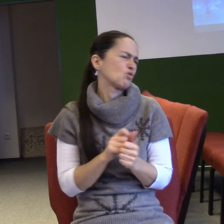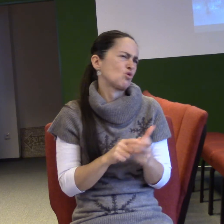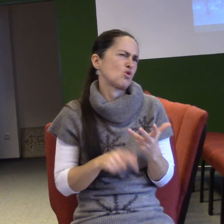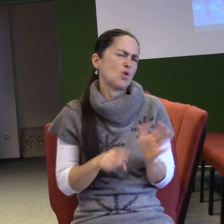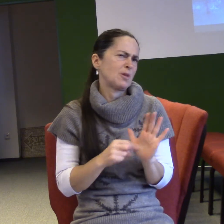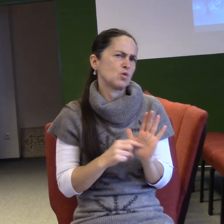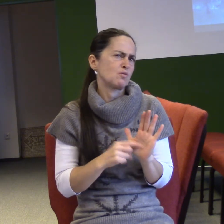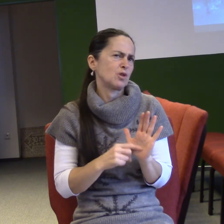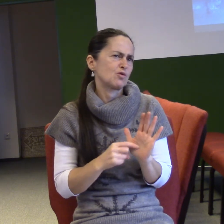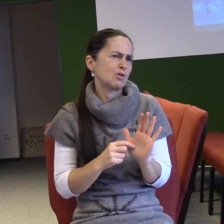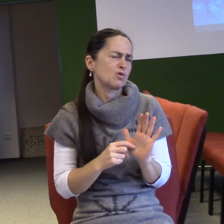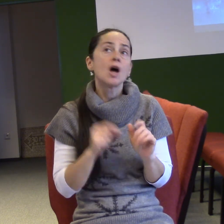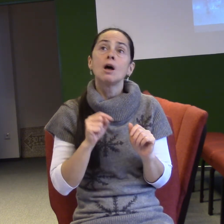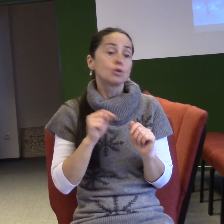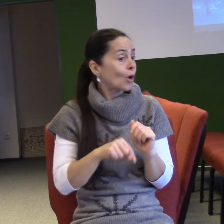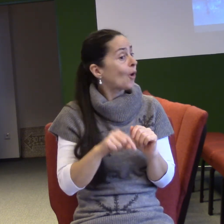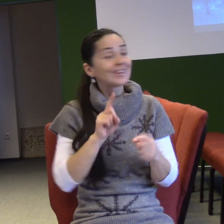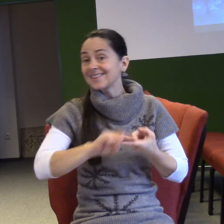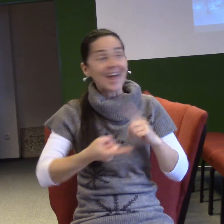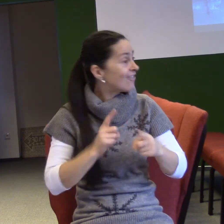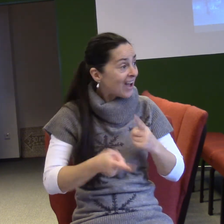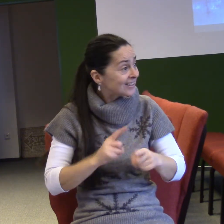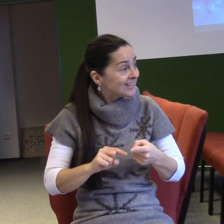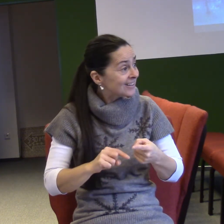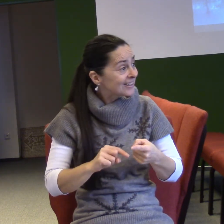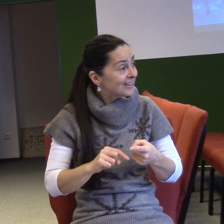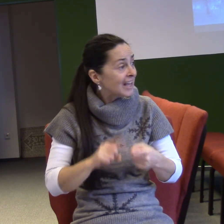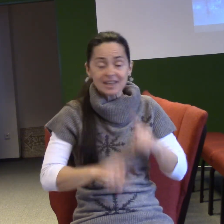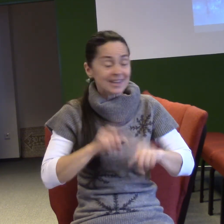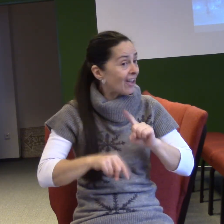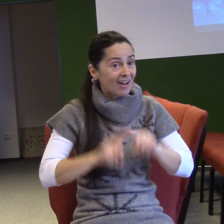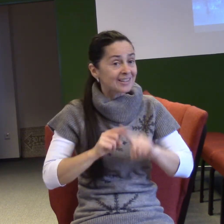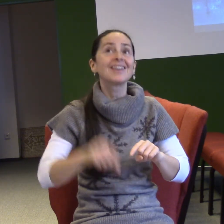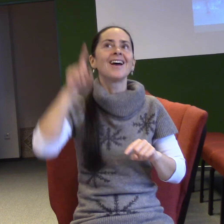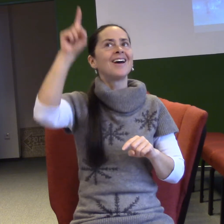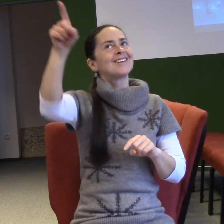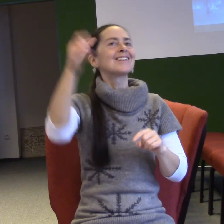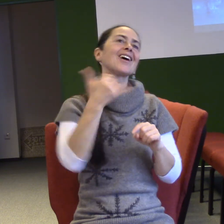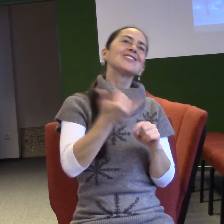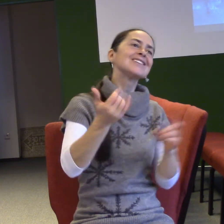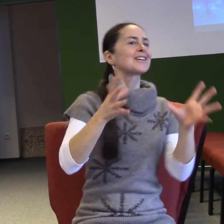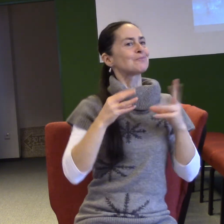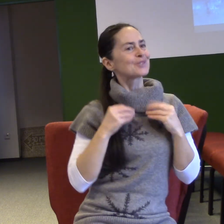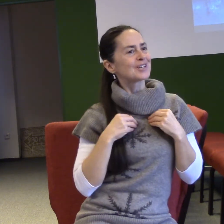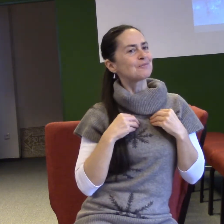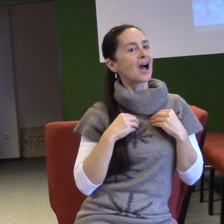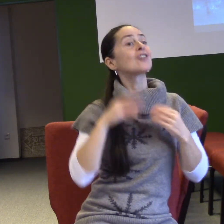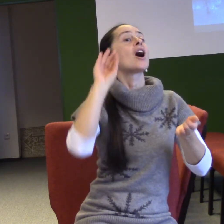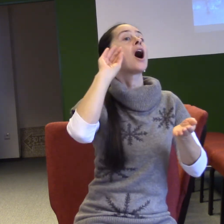stát, aby jsi nás úplně očistil. Děkujeme ti, Pane, za odpuštěný úplně každý hřích a děkujeme ti, Pane, že ty jsi